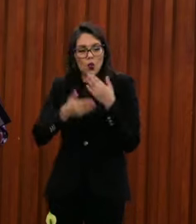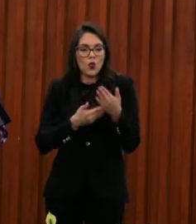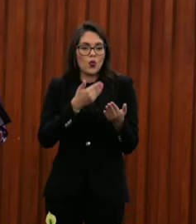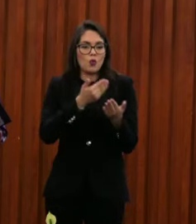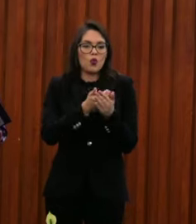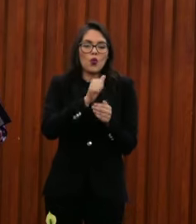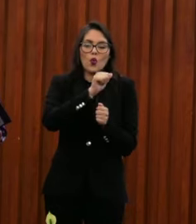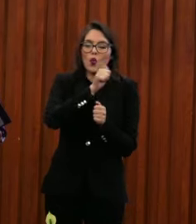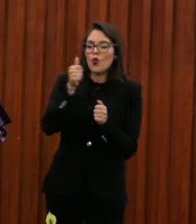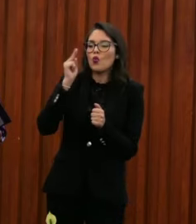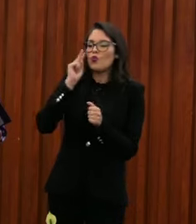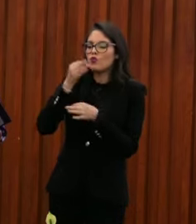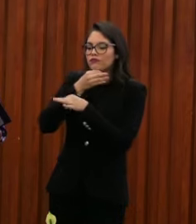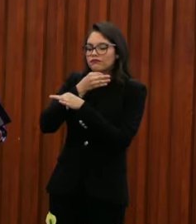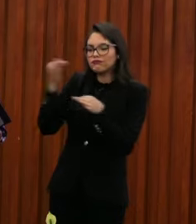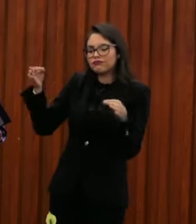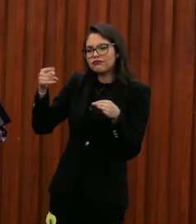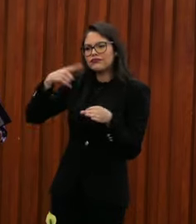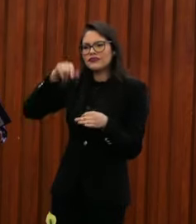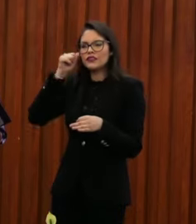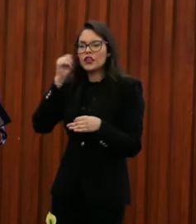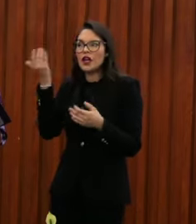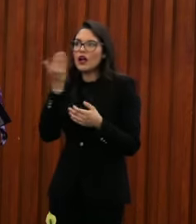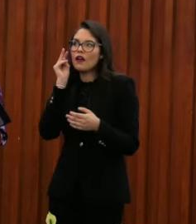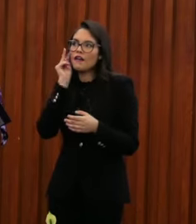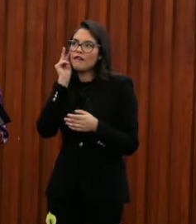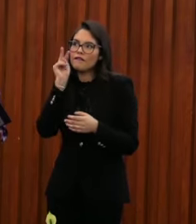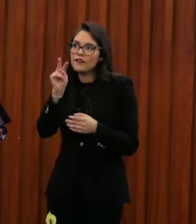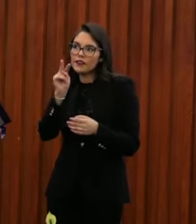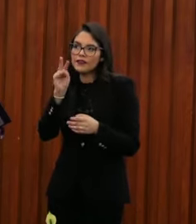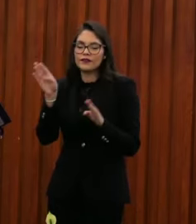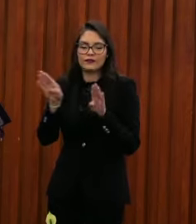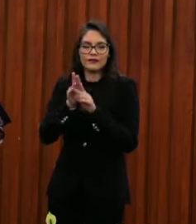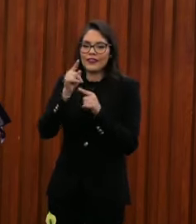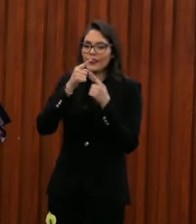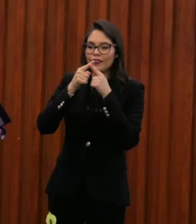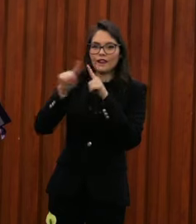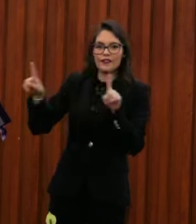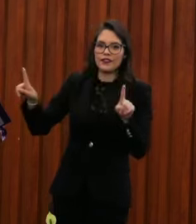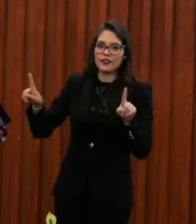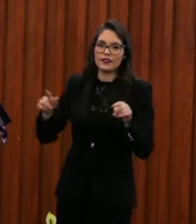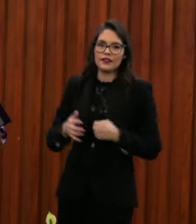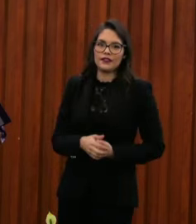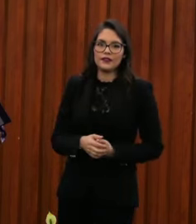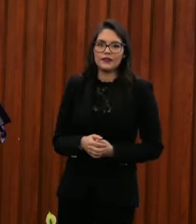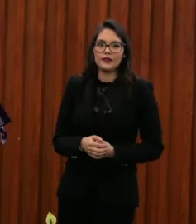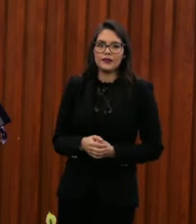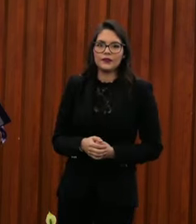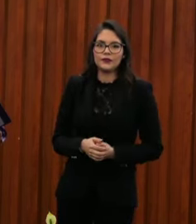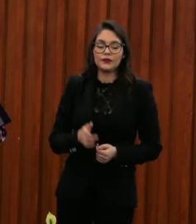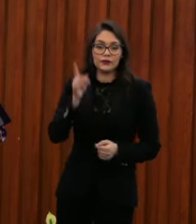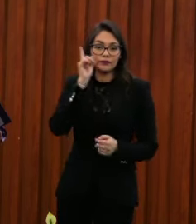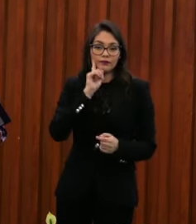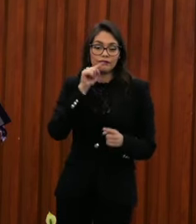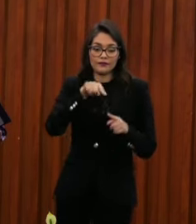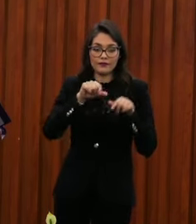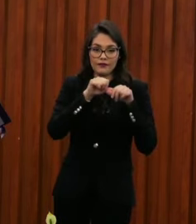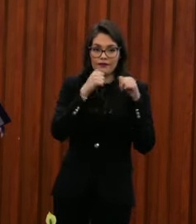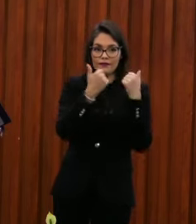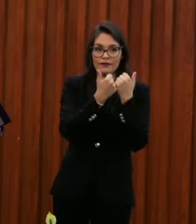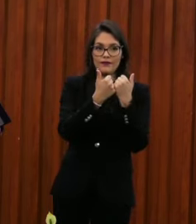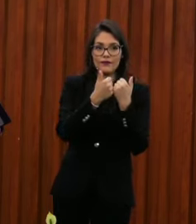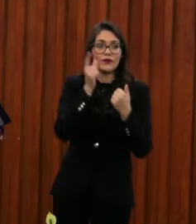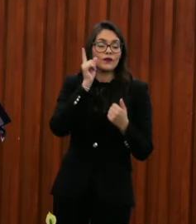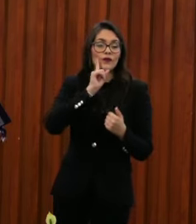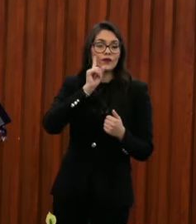informativo que no estamos acostumbrados a escuchar en el mainstream. Mujeres en Frecuencia ha conducido los